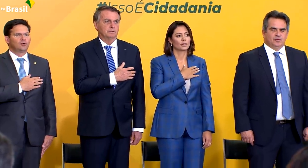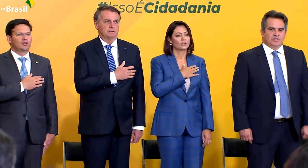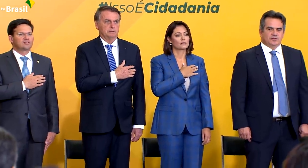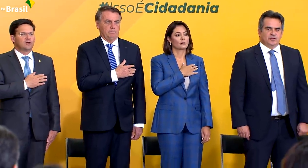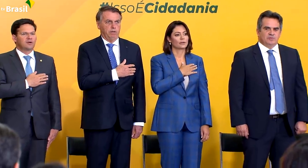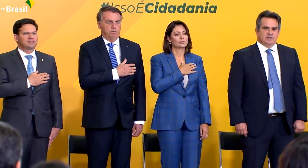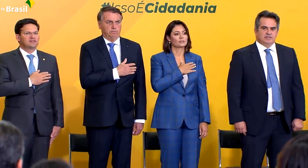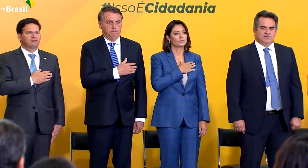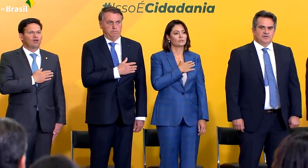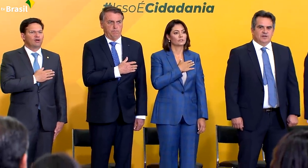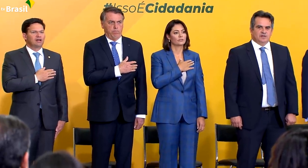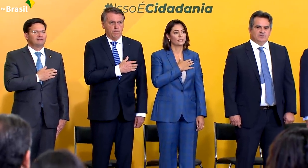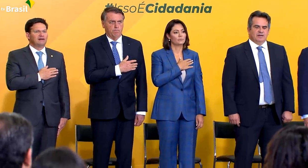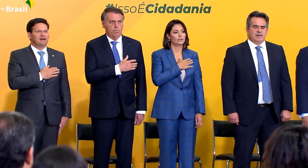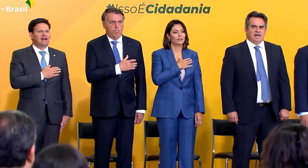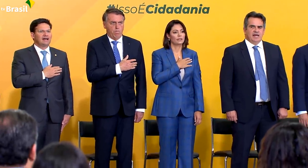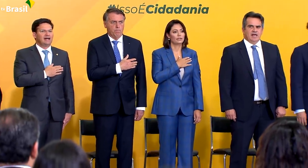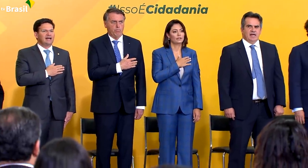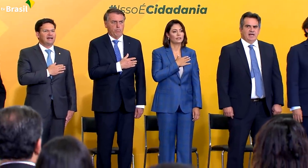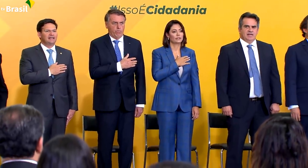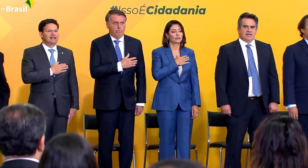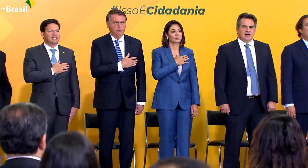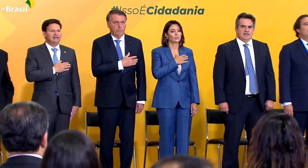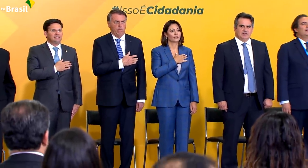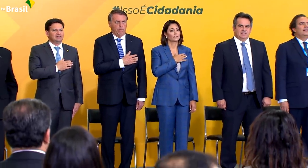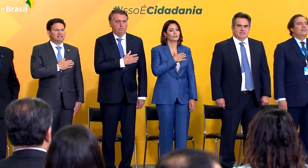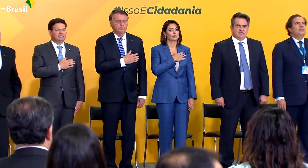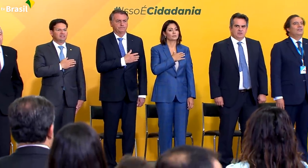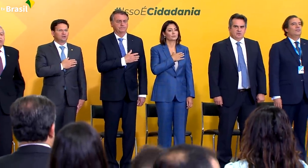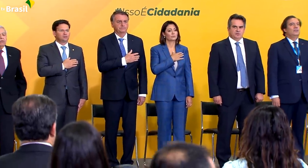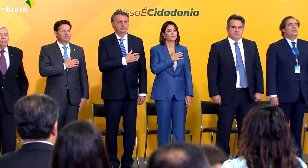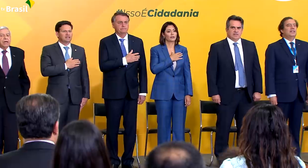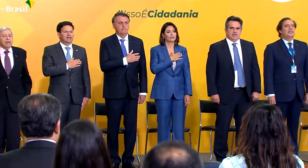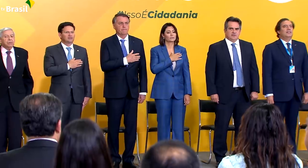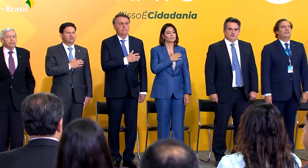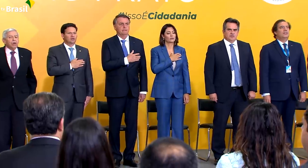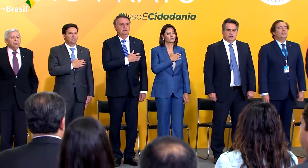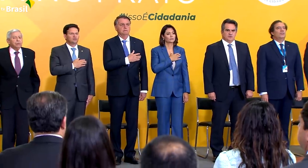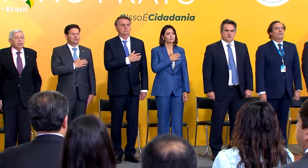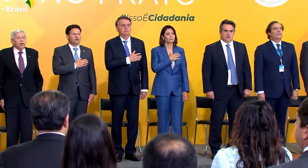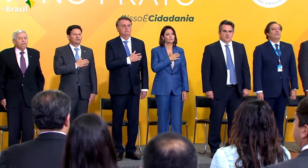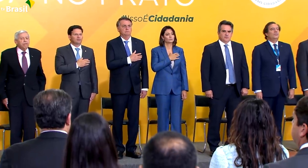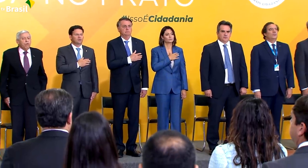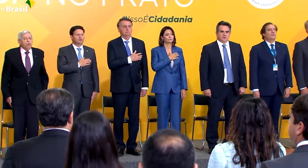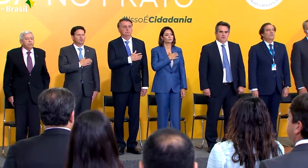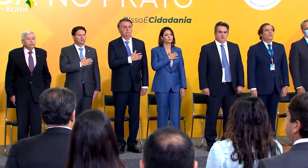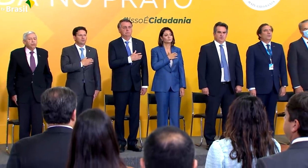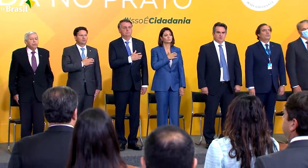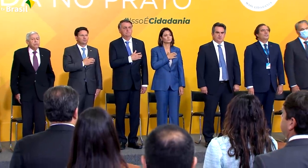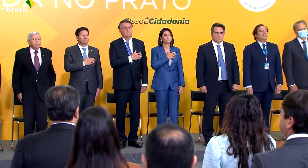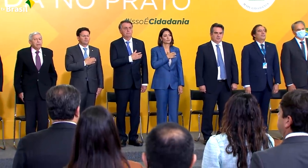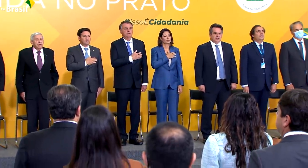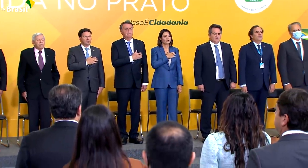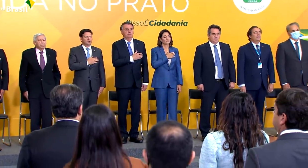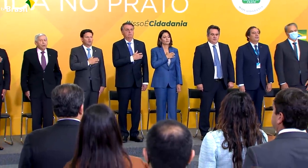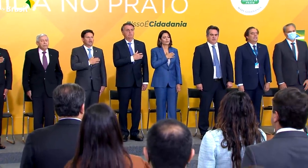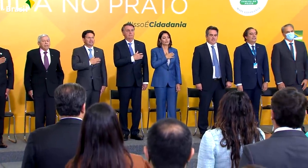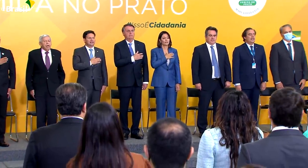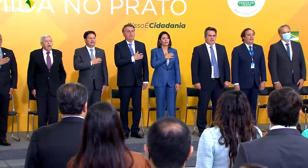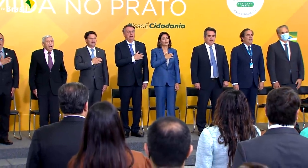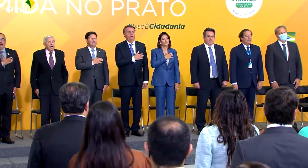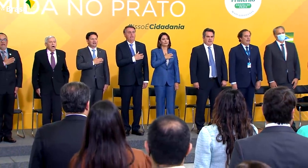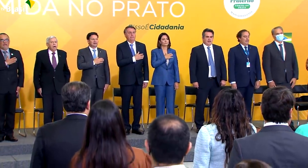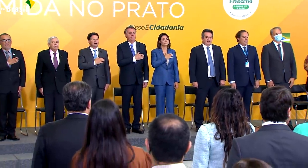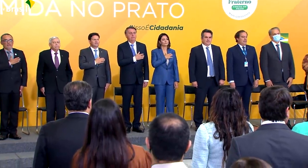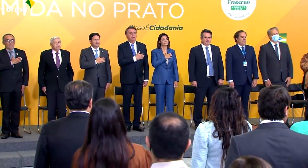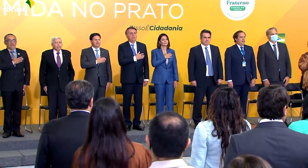Fulguras, Brasil, florão na América, iluminado ao sol do novo mundo. Do que